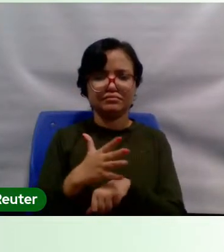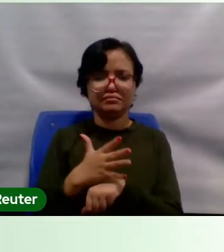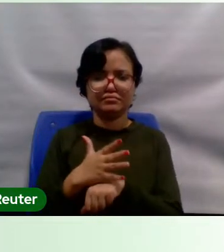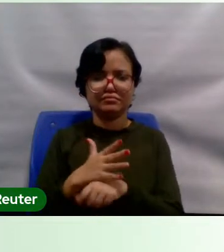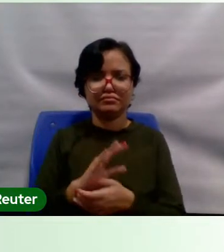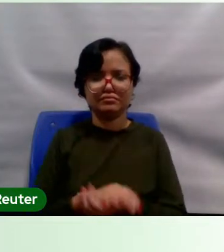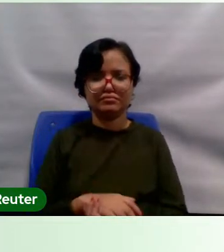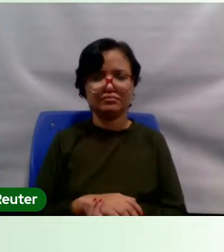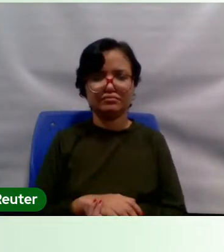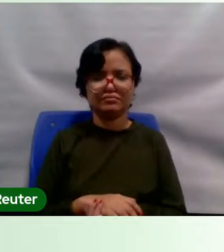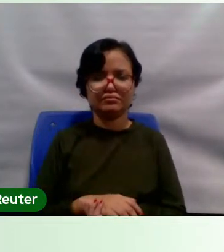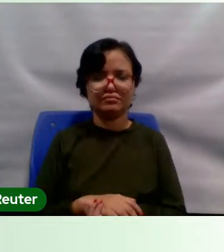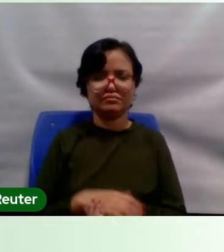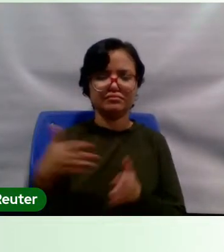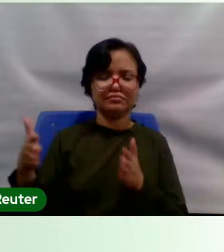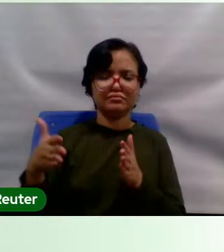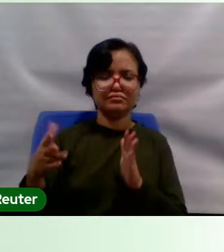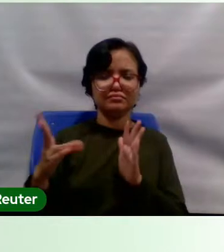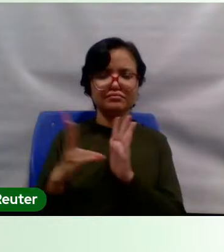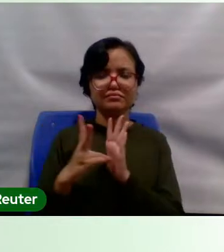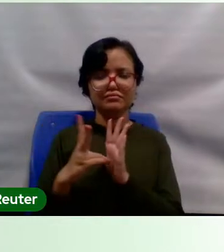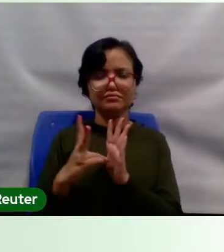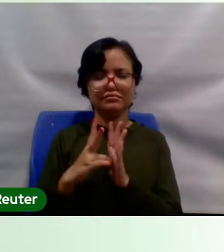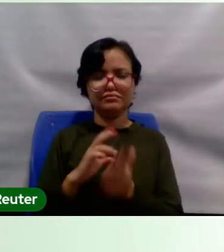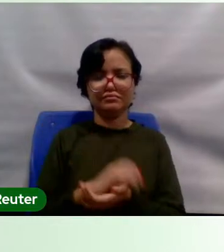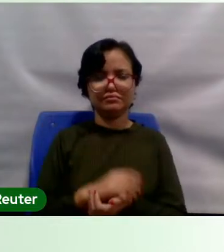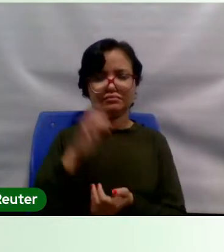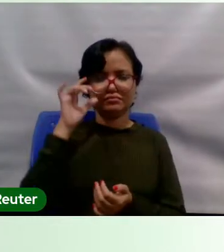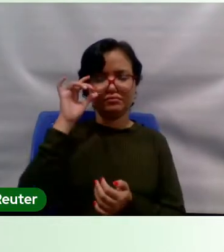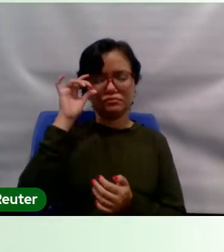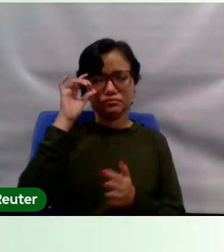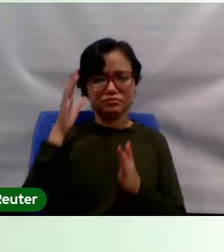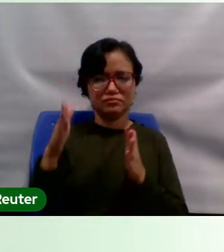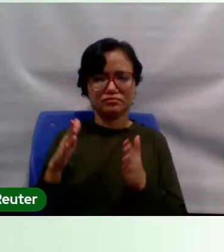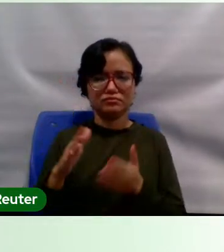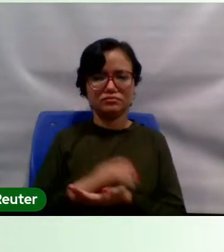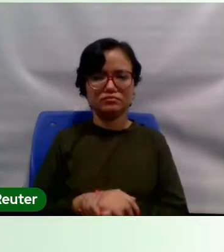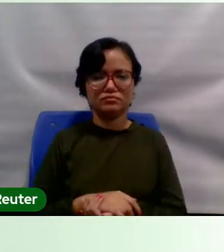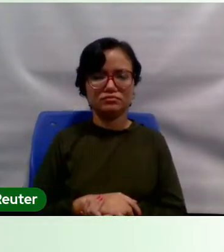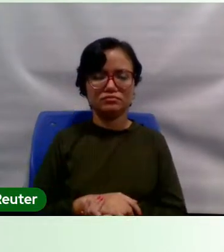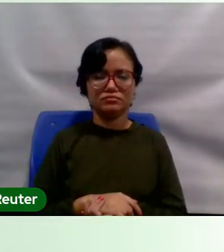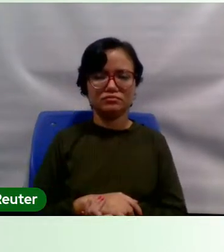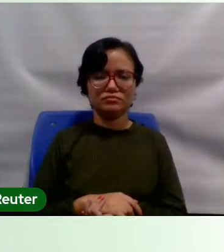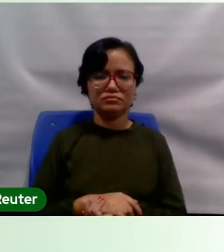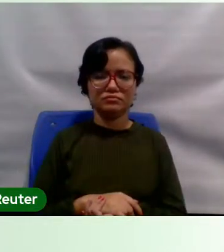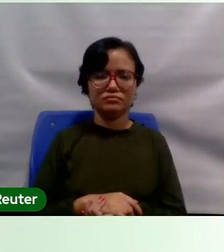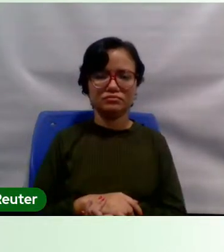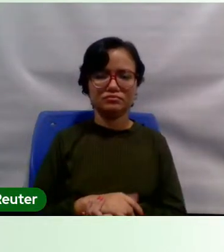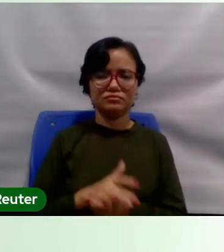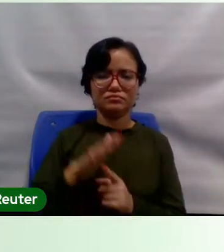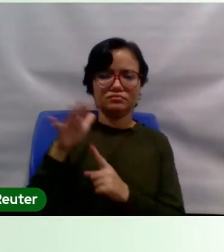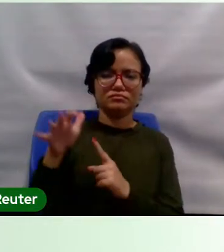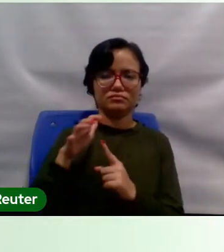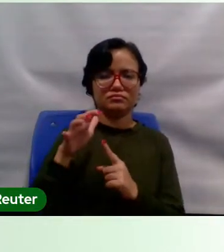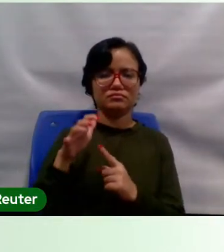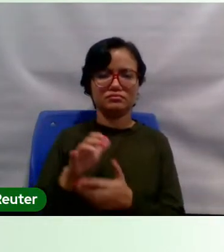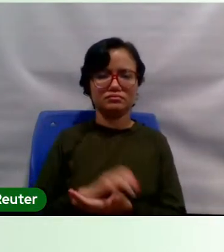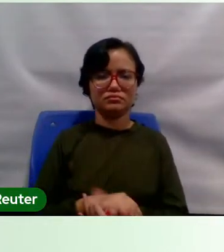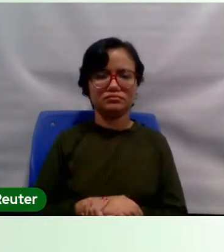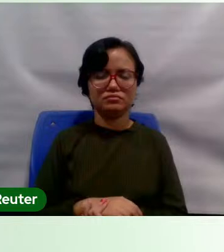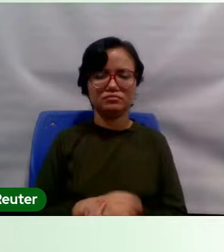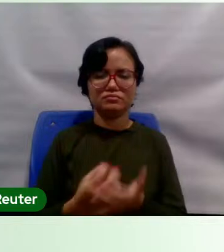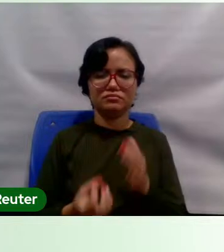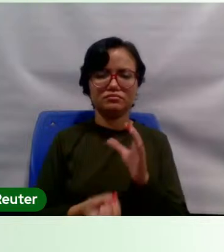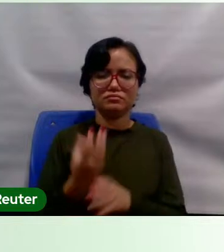herança indígena e da nossa herança afrodescendente, né? O embate que se dá para se estabelecer